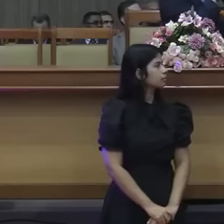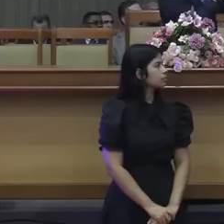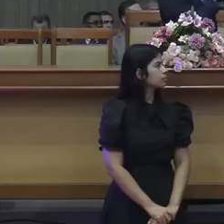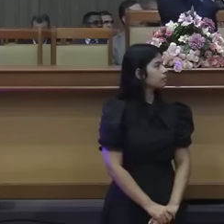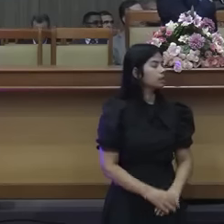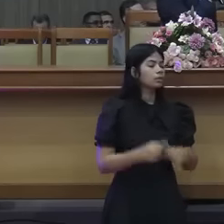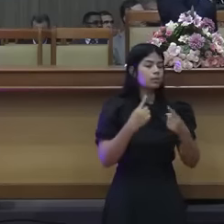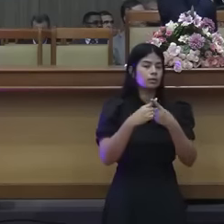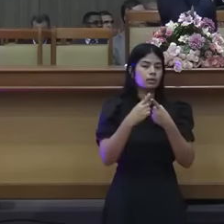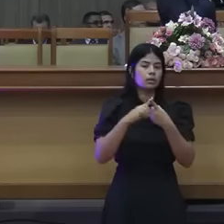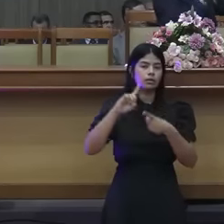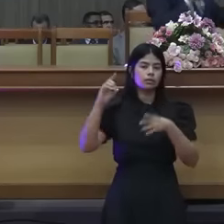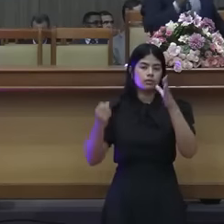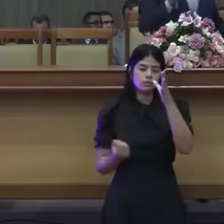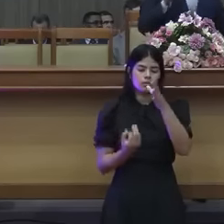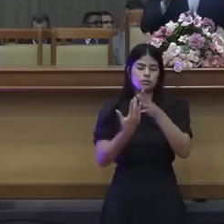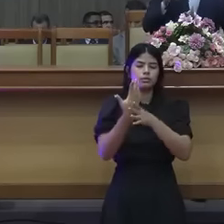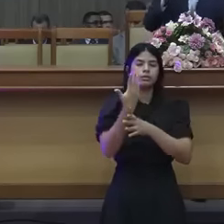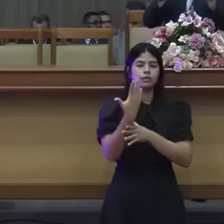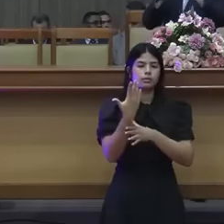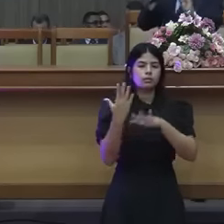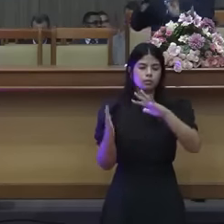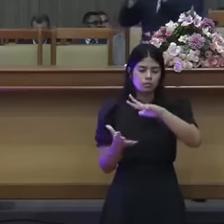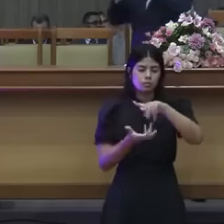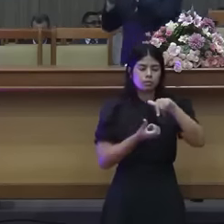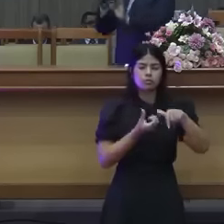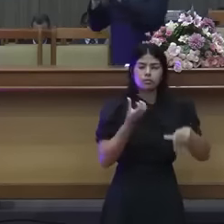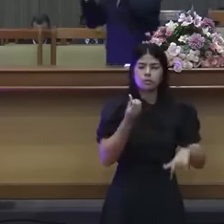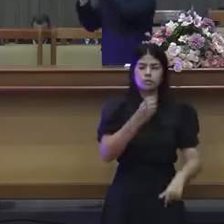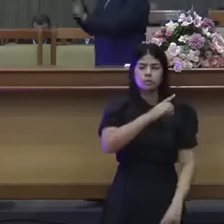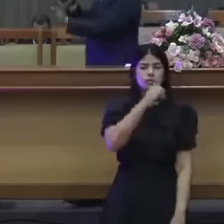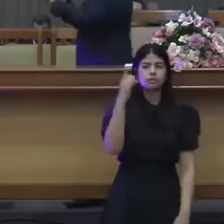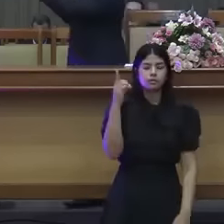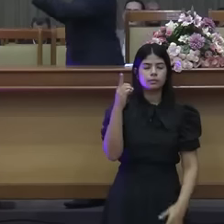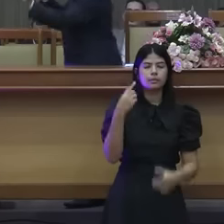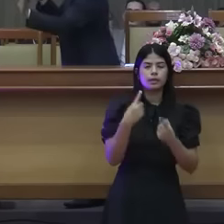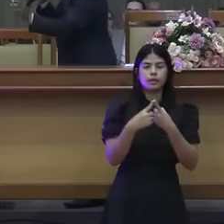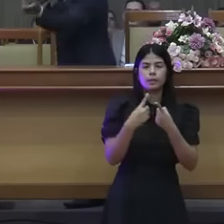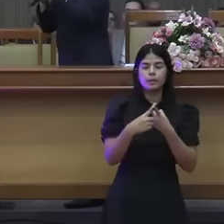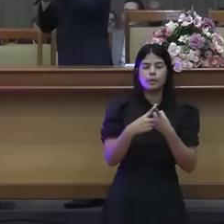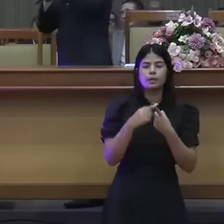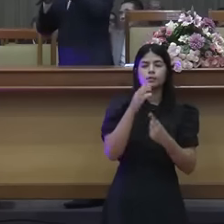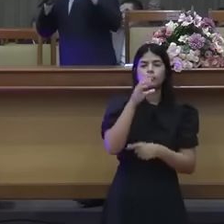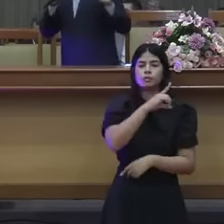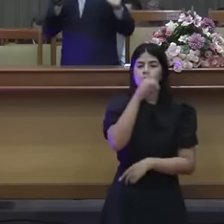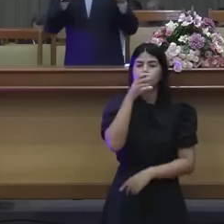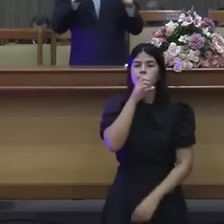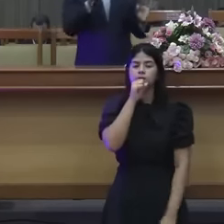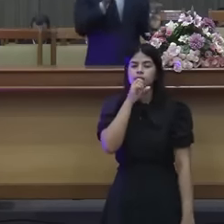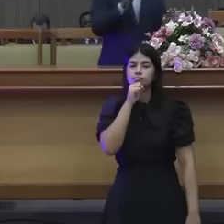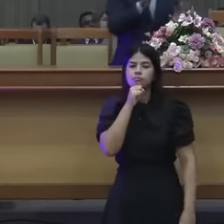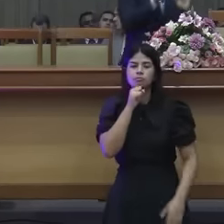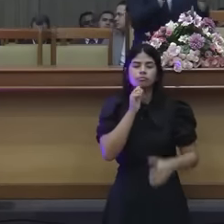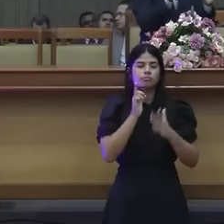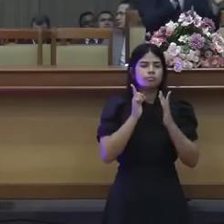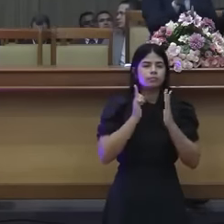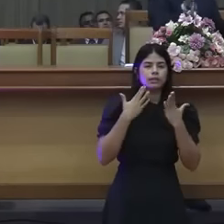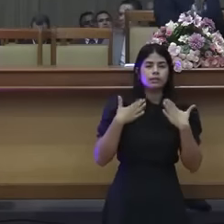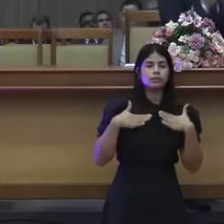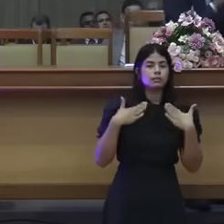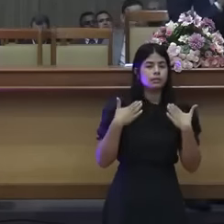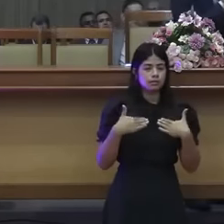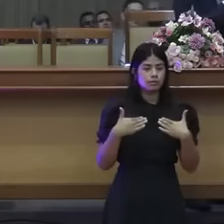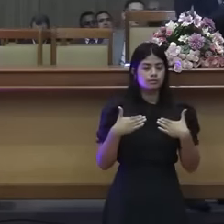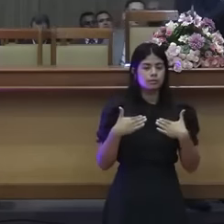Porque em 6 dias fez o Senhor. Pronto, o sábado era um descanso normal. Ele tem o seu aspecto ético. Era para